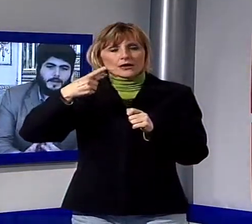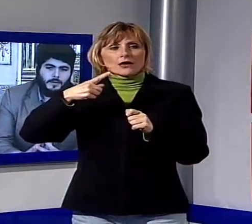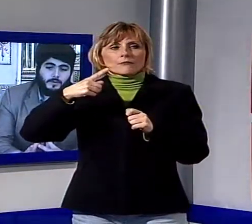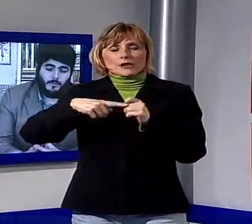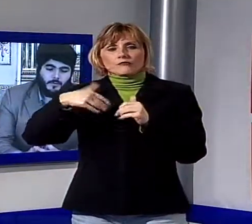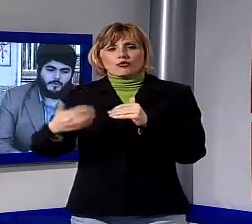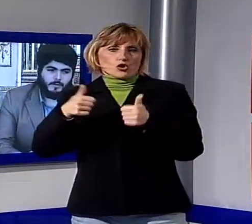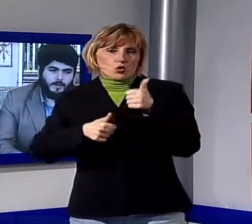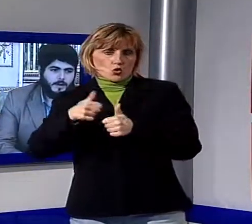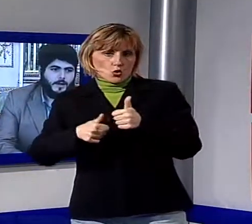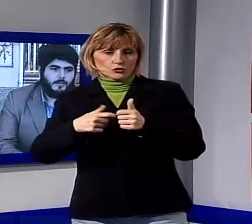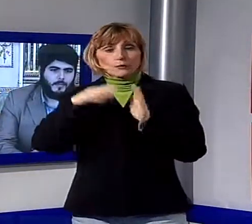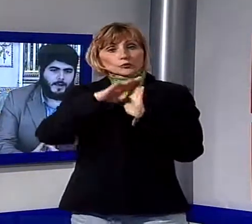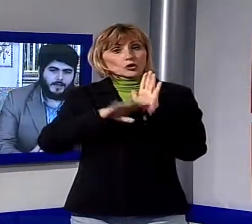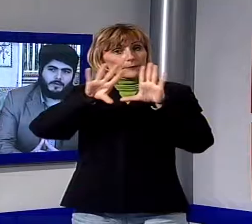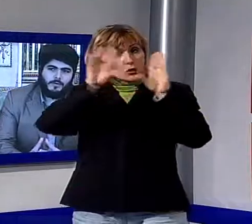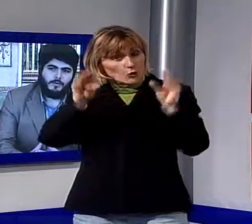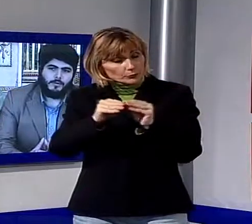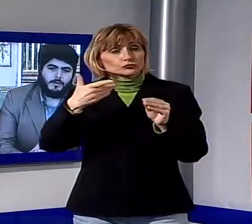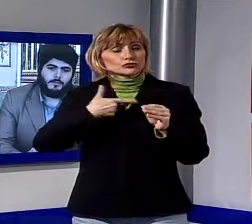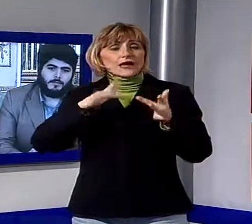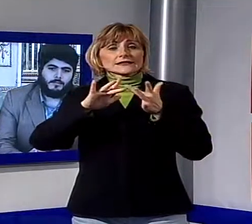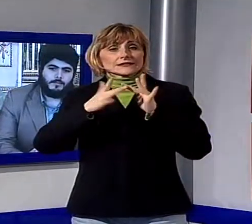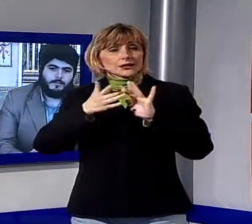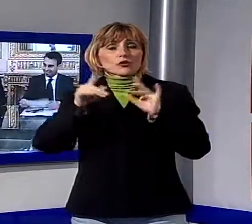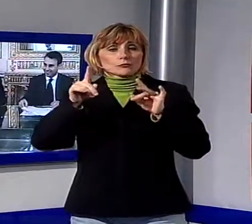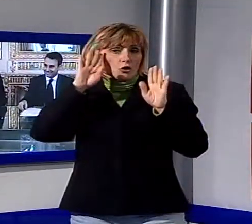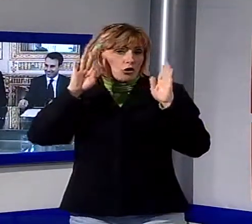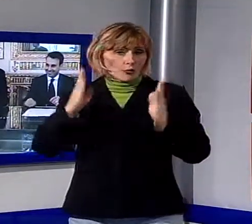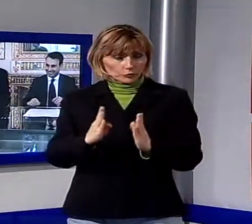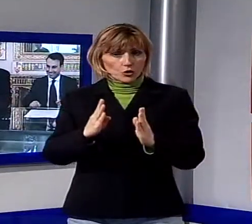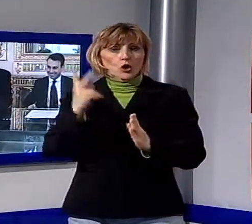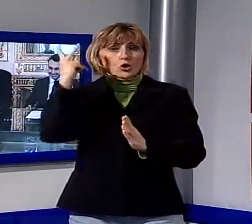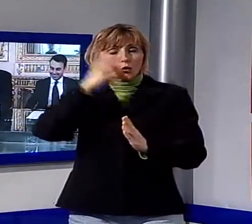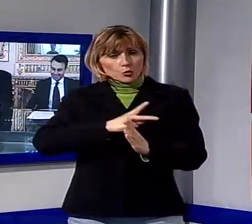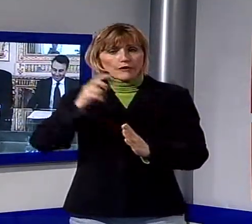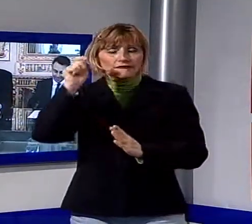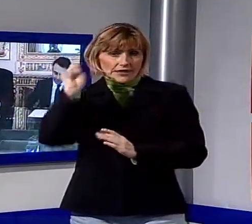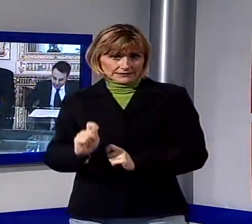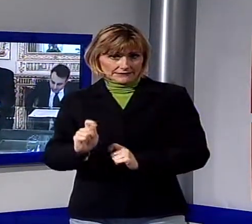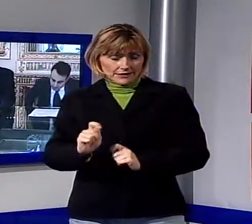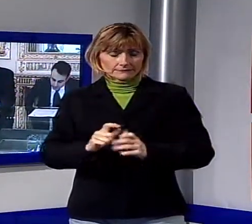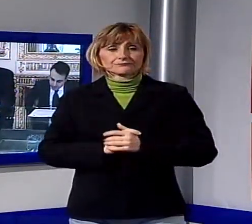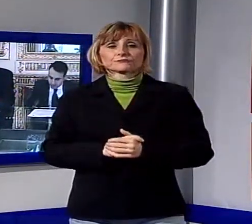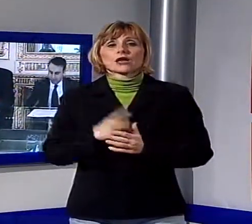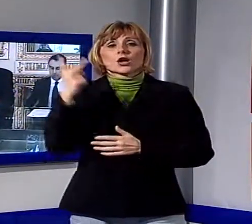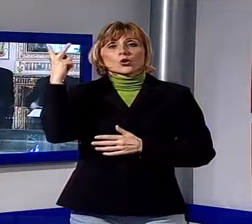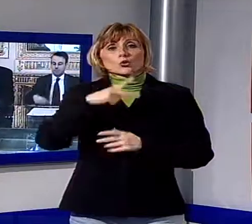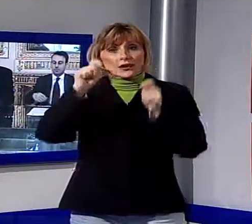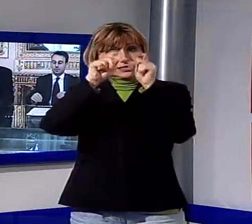Il programma completo del festival è disponibile sul sito della manifestazione. E gli ospiti internazionali potrebbero non essere terminati.